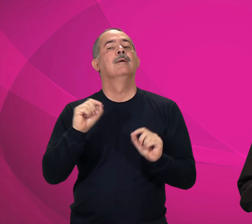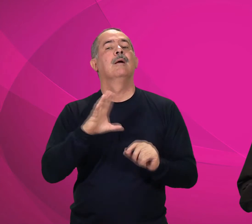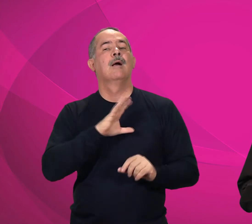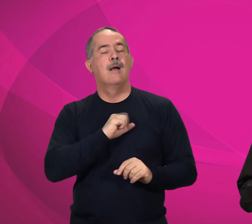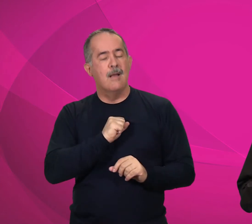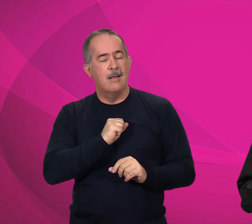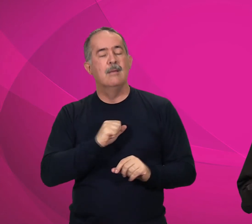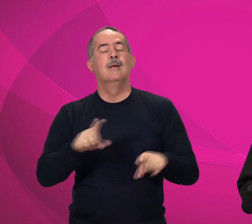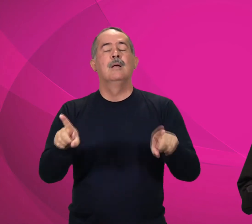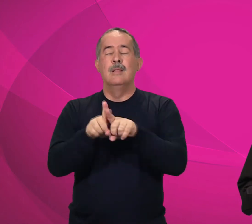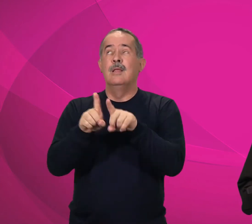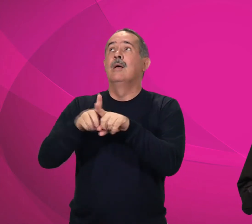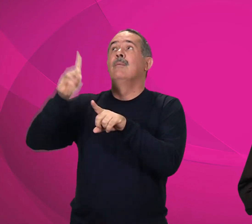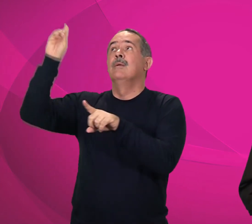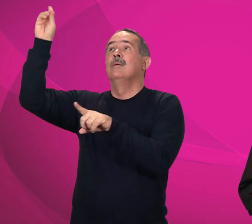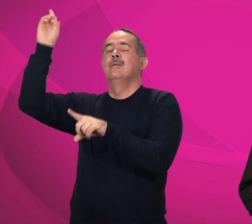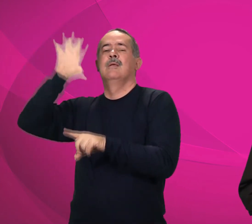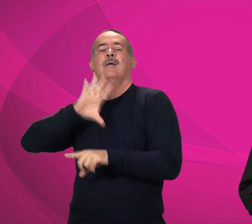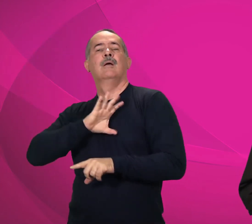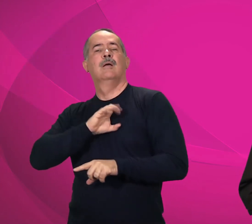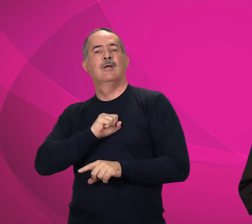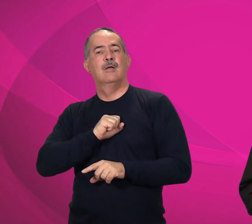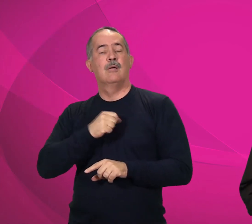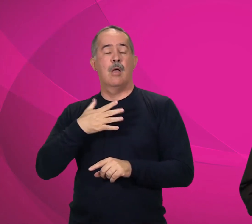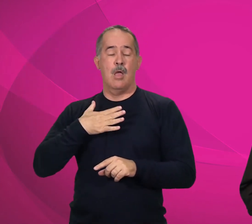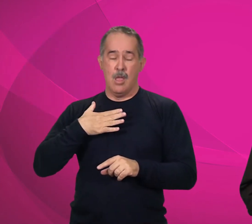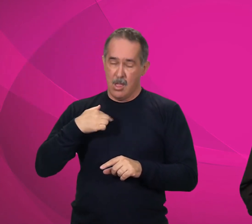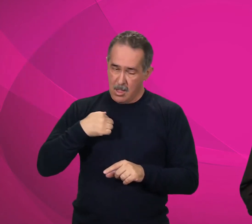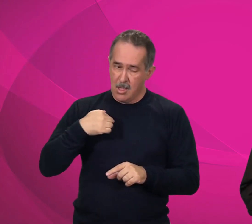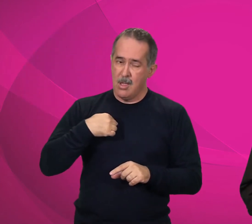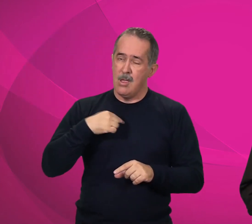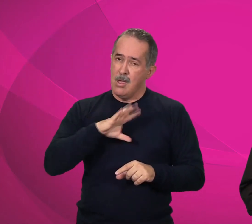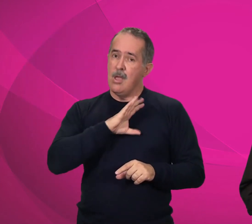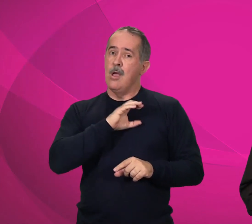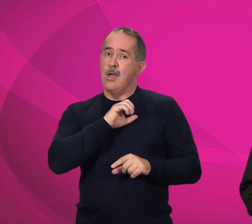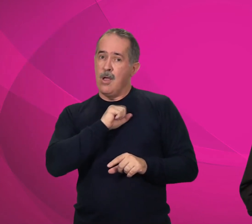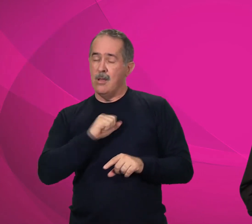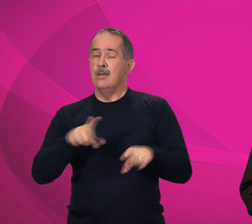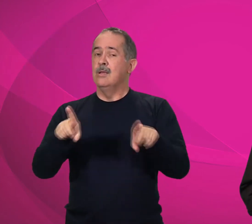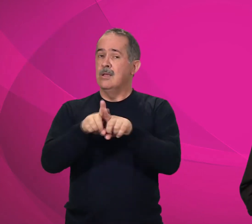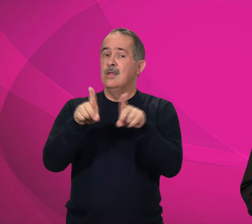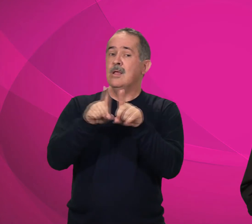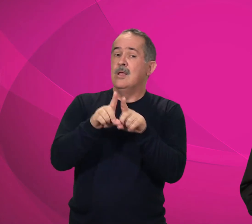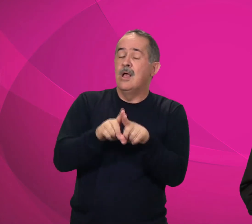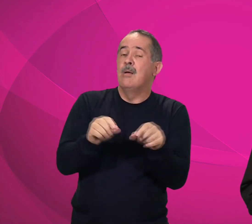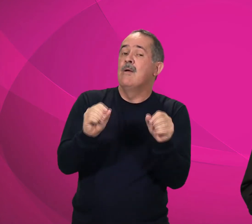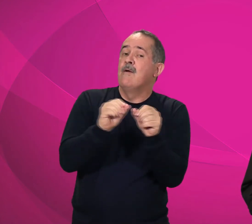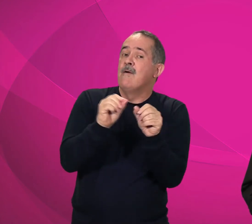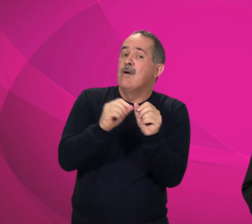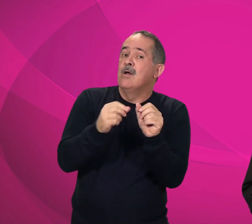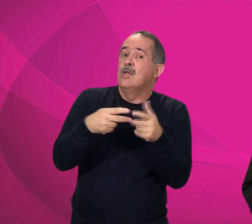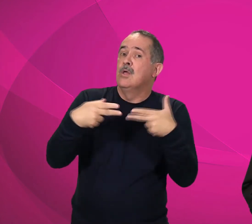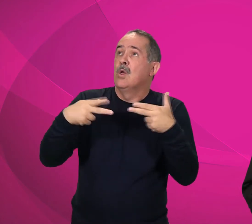será amado pelo meu Pai, e eu o amarei, e me manifestarei nele.